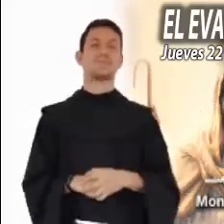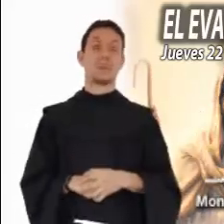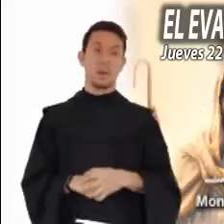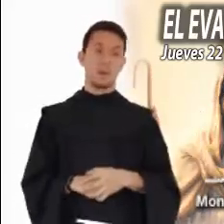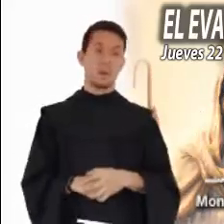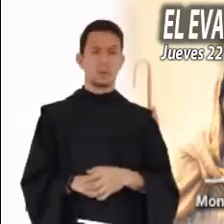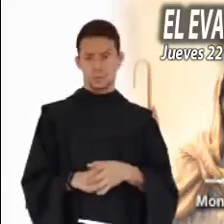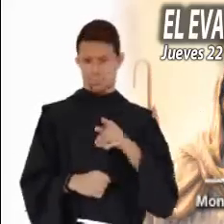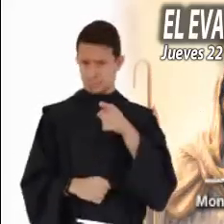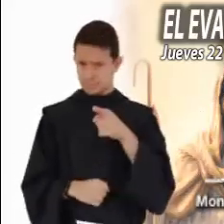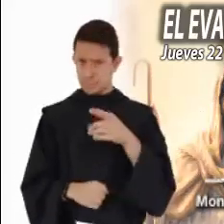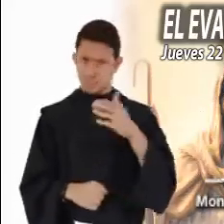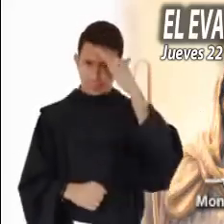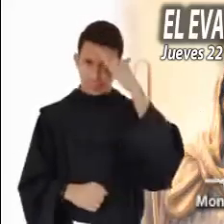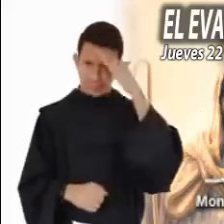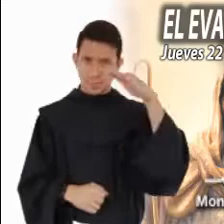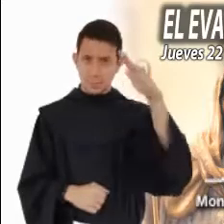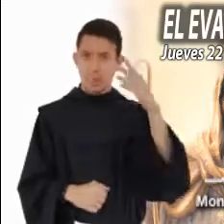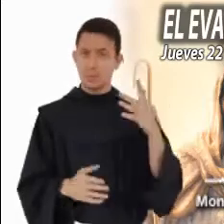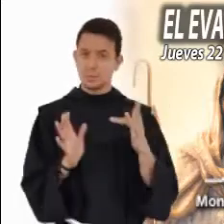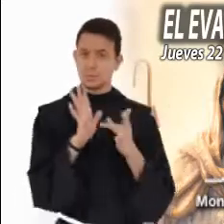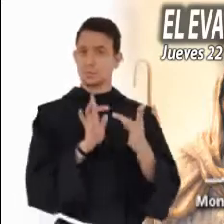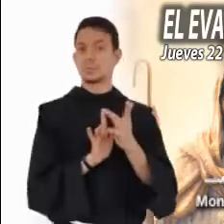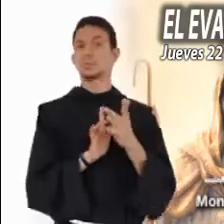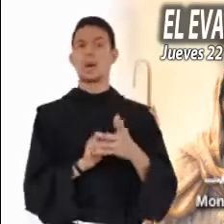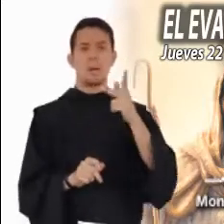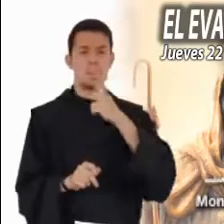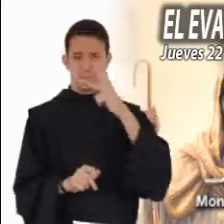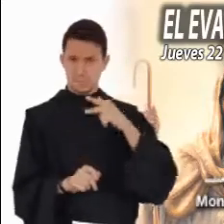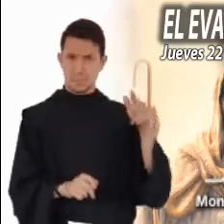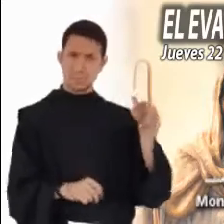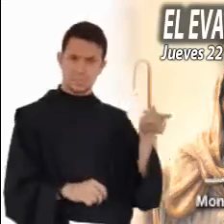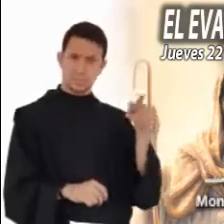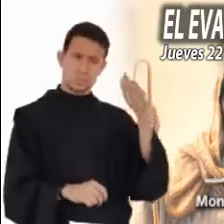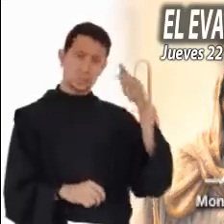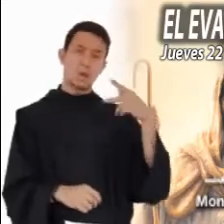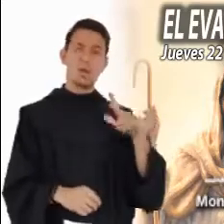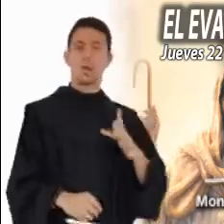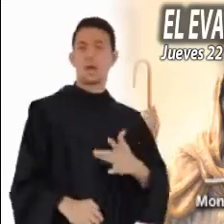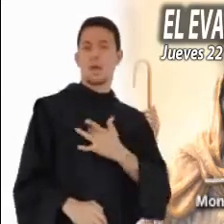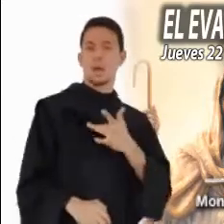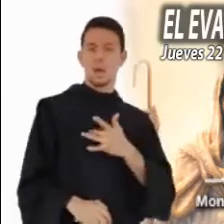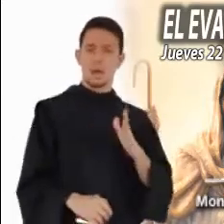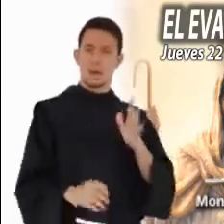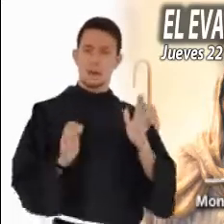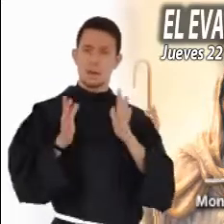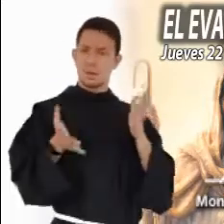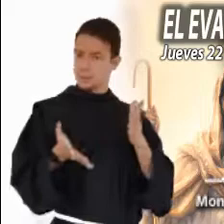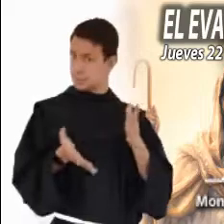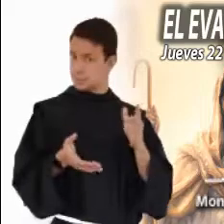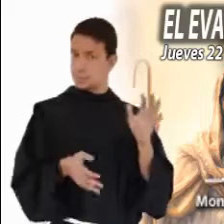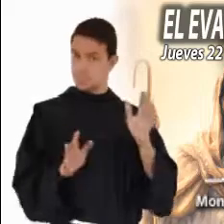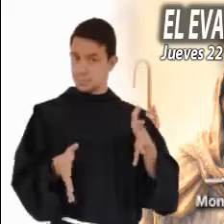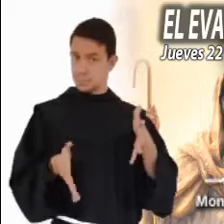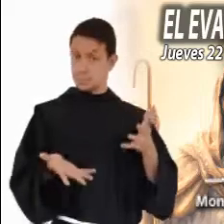ti Jesús? ¿Cómo lo has conocido y cuáles son las palabras que más te impactan? ¿En qué